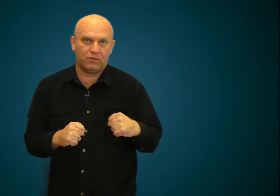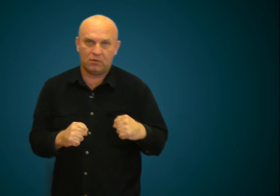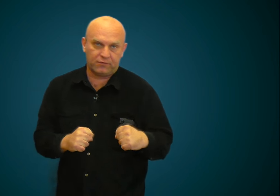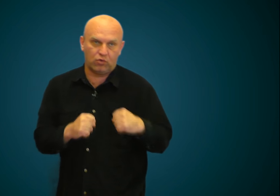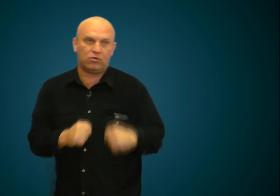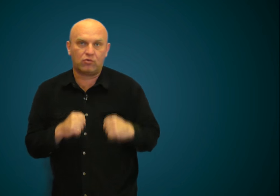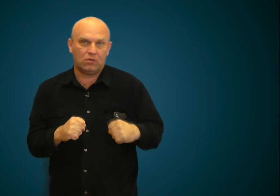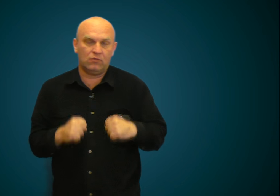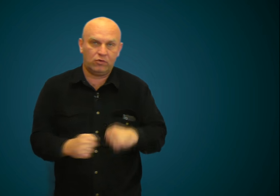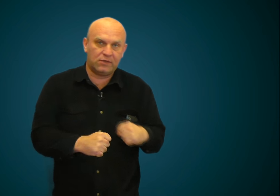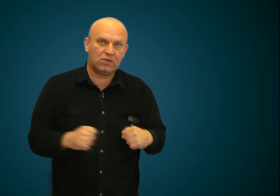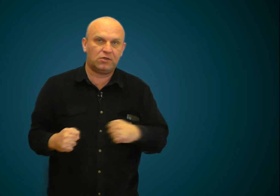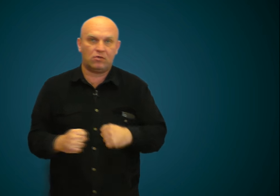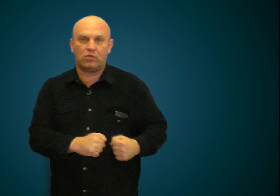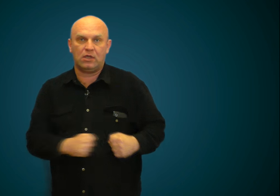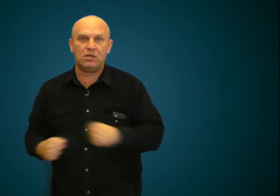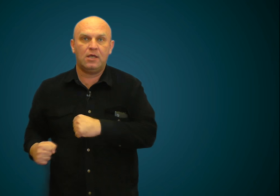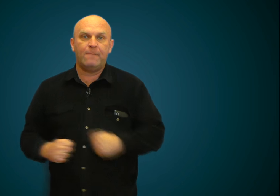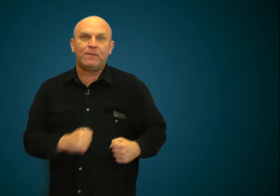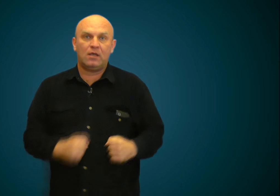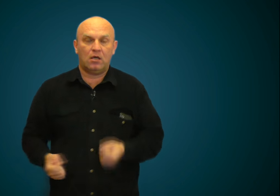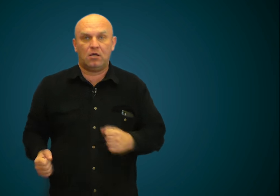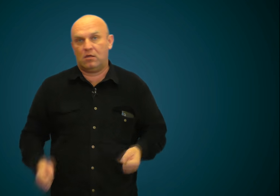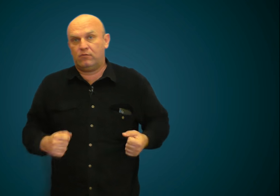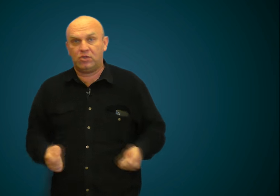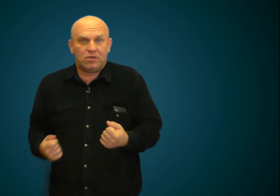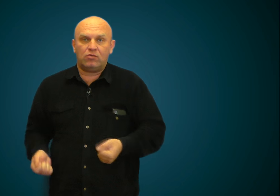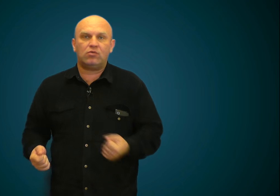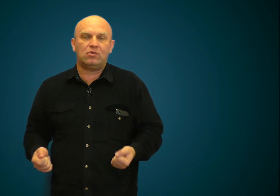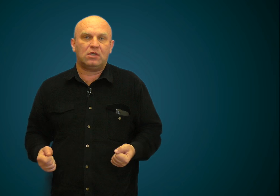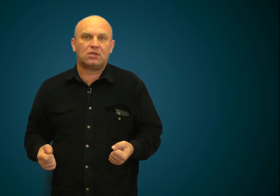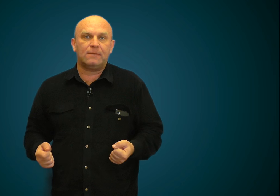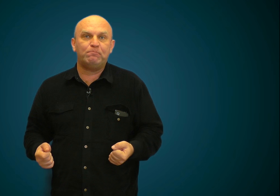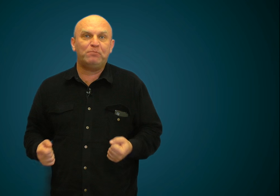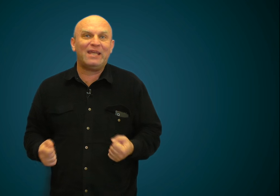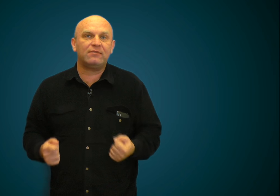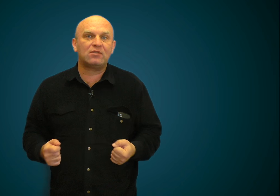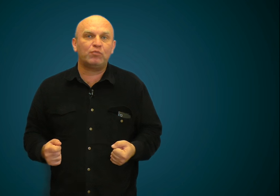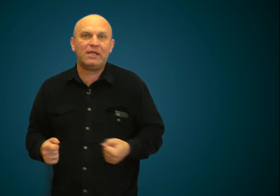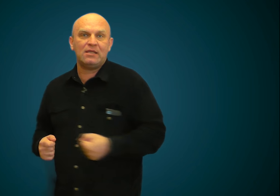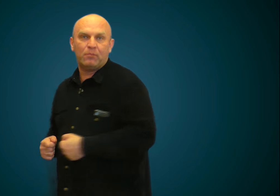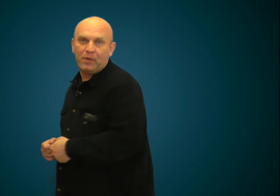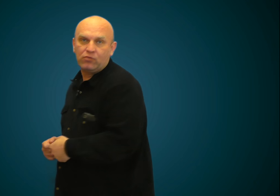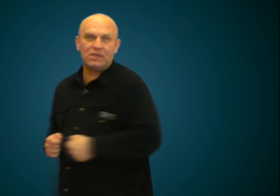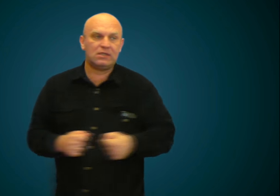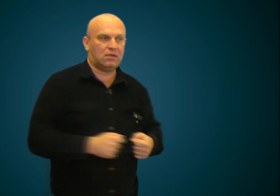стоечку, вот вы держите руки. Держите руки точно так же. Перед выступлением покрутите